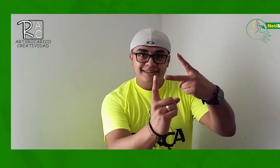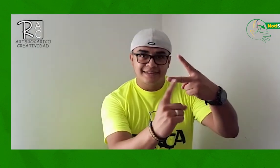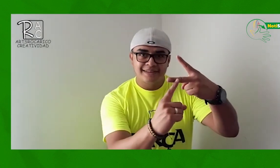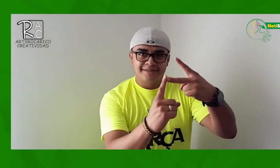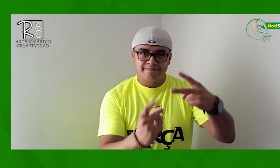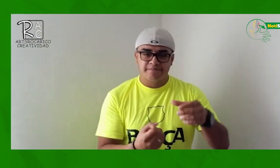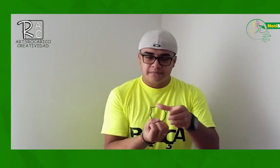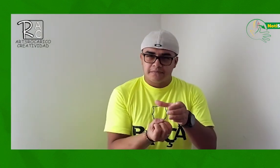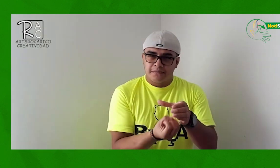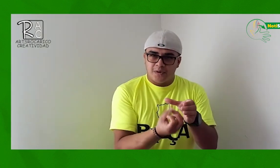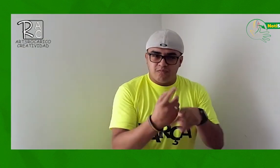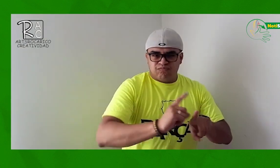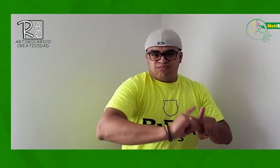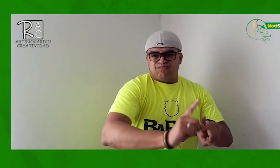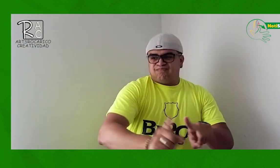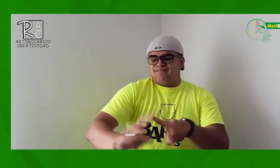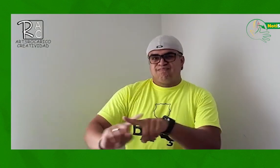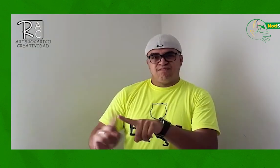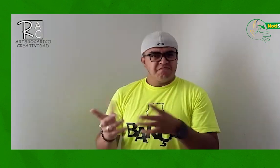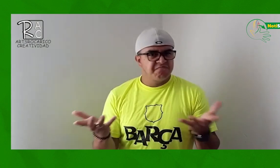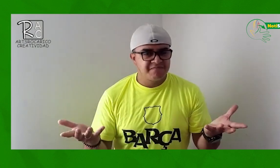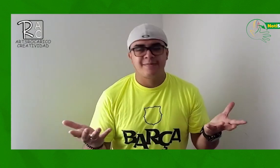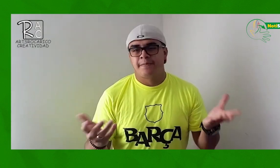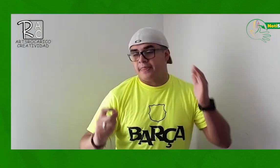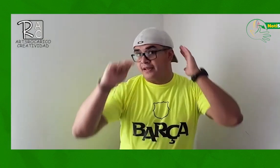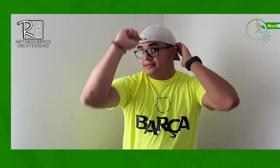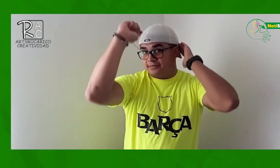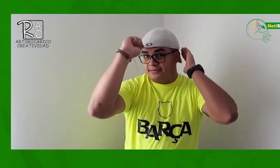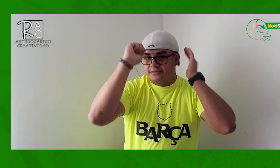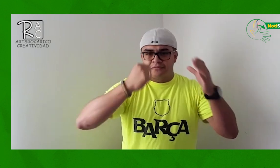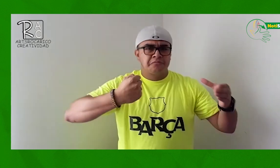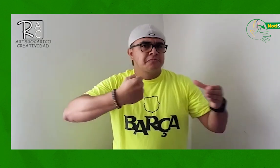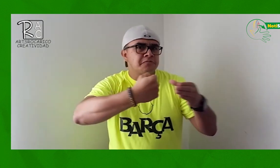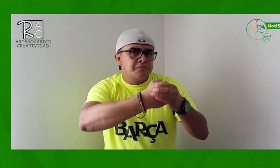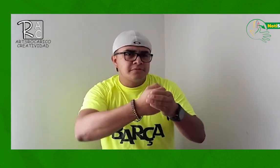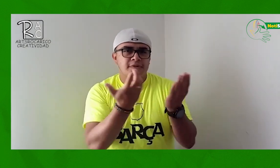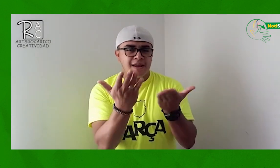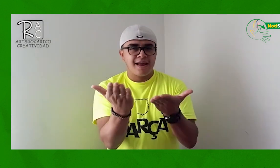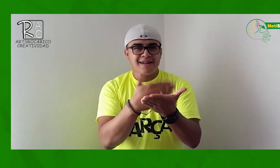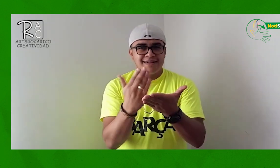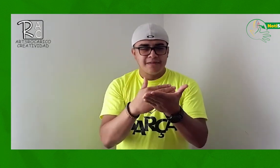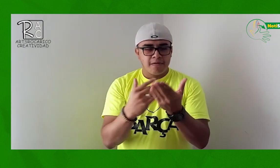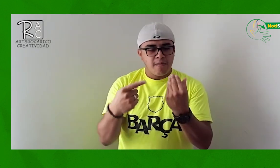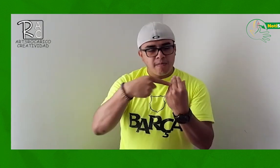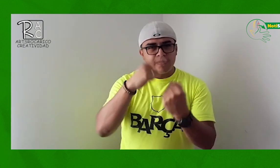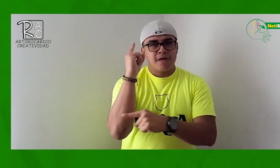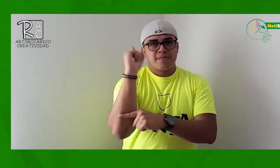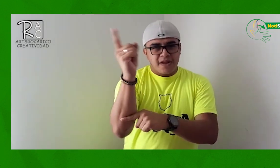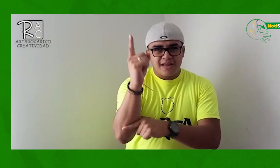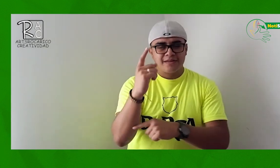La segunda línea de productos son materiales personalizados Como gorras, mug, carátulas en madera,